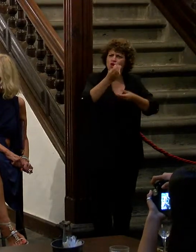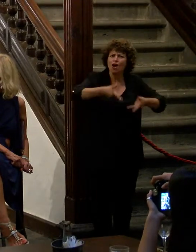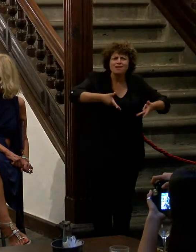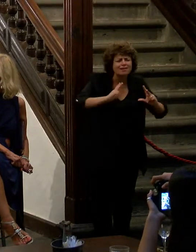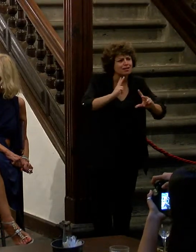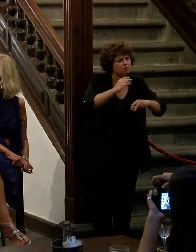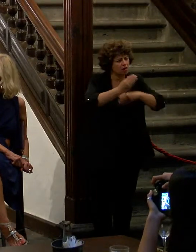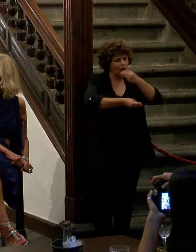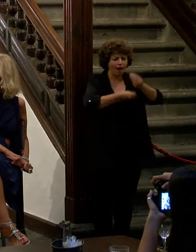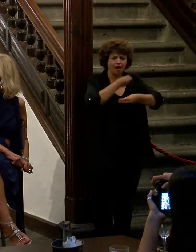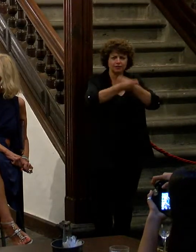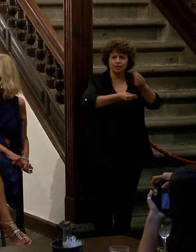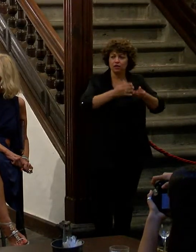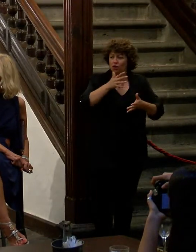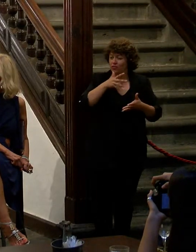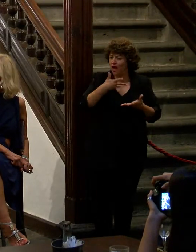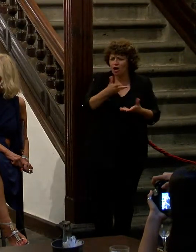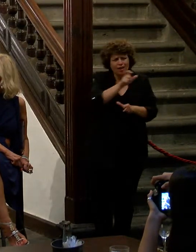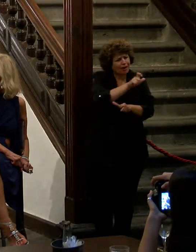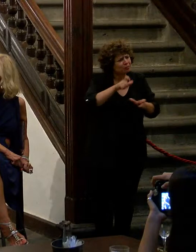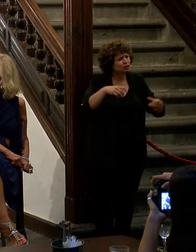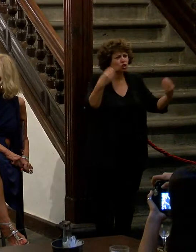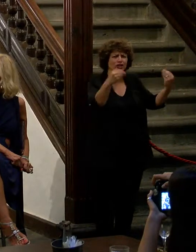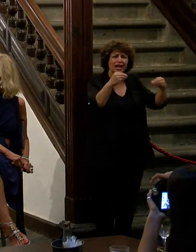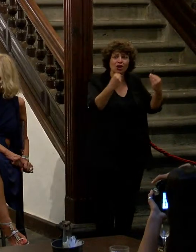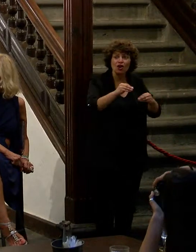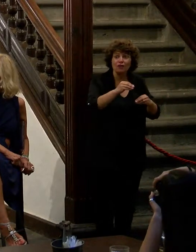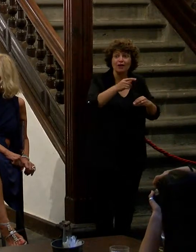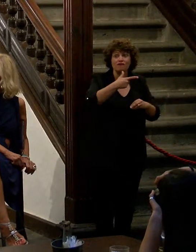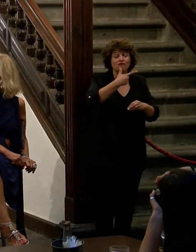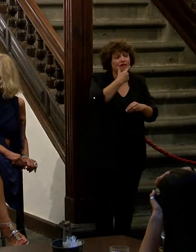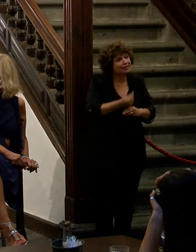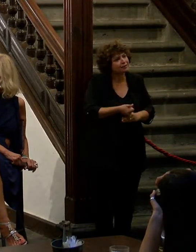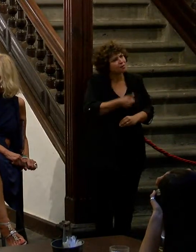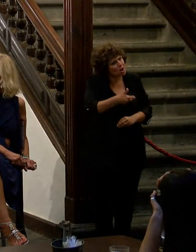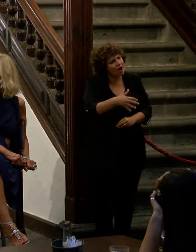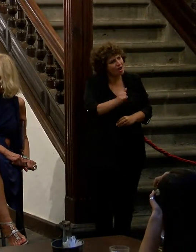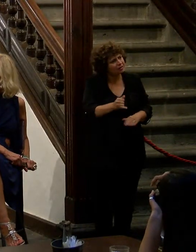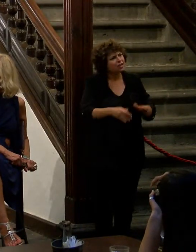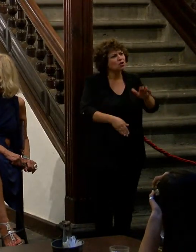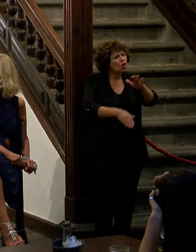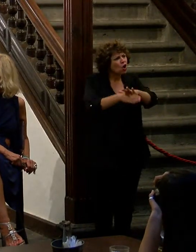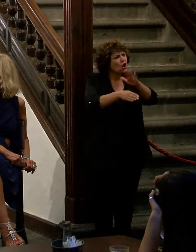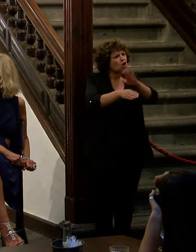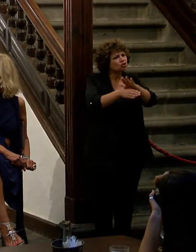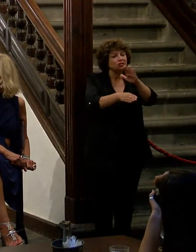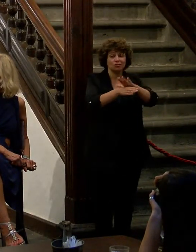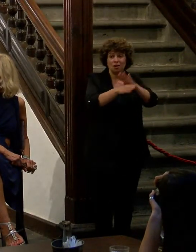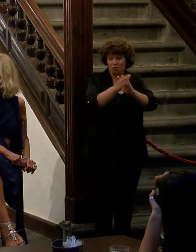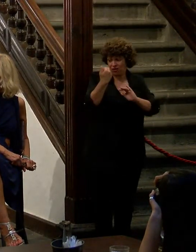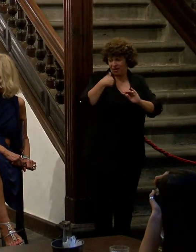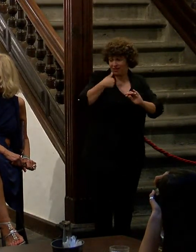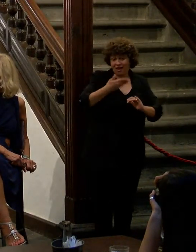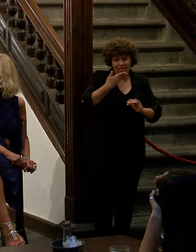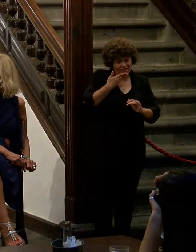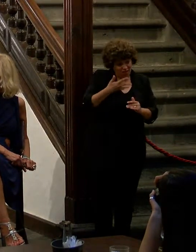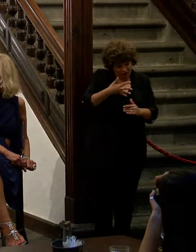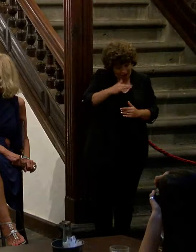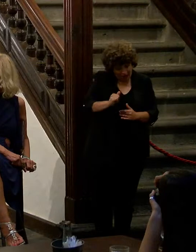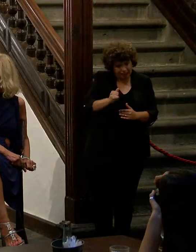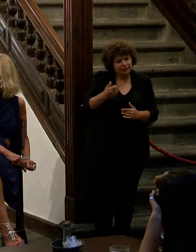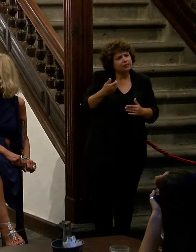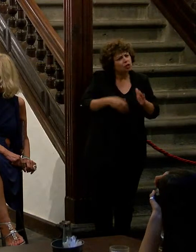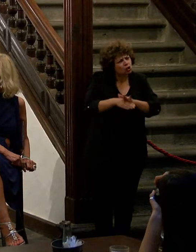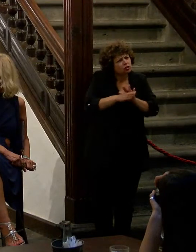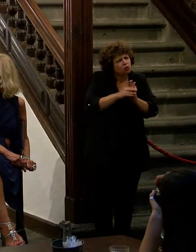donde ahora que la gente joven lo tiene mucho más fácil pues que sigamos los que ya tenemos una edad poniéndoselo aún más fácil